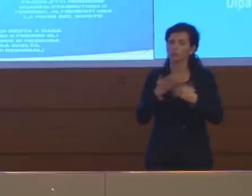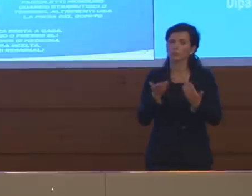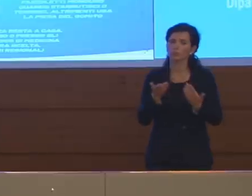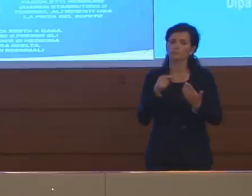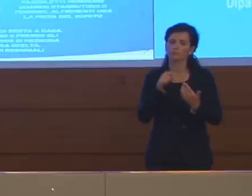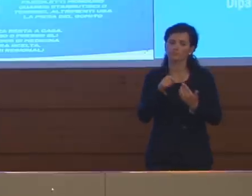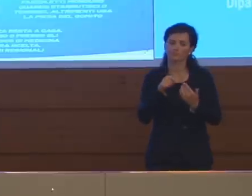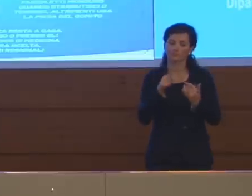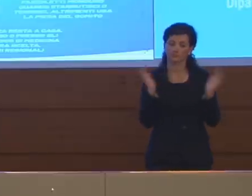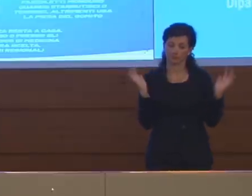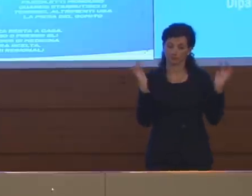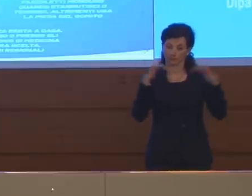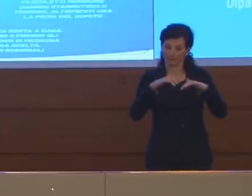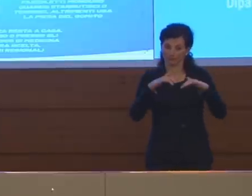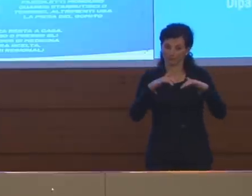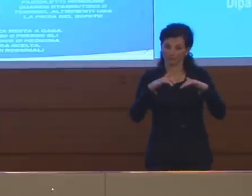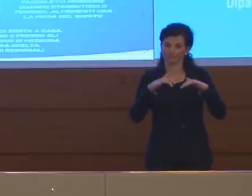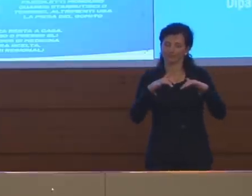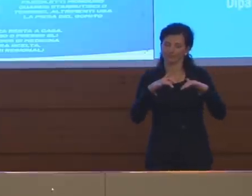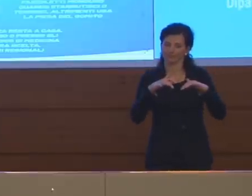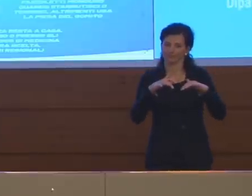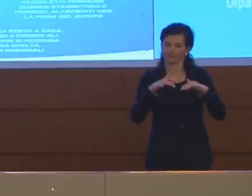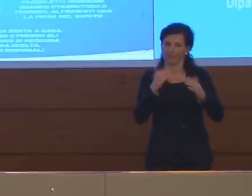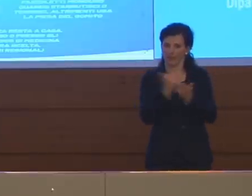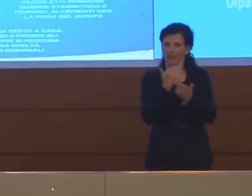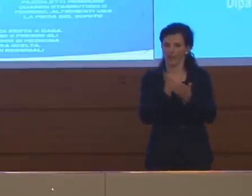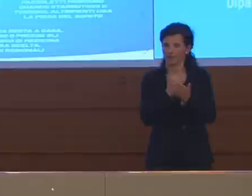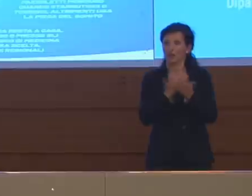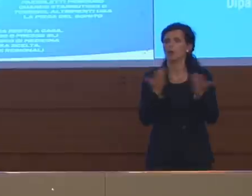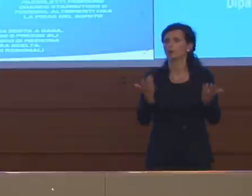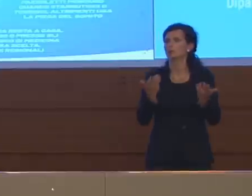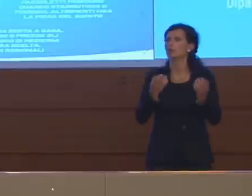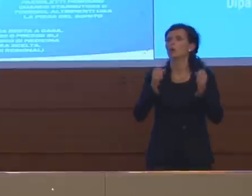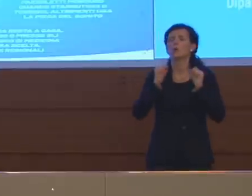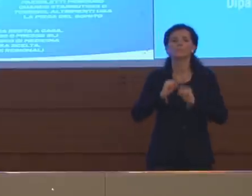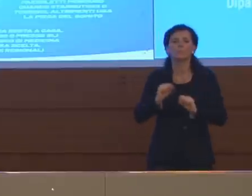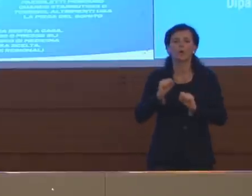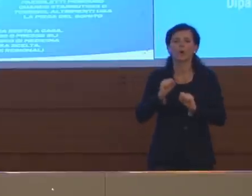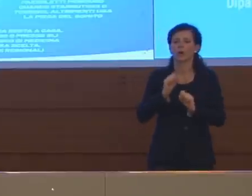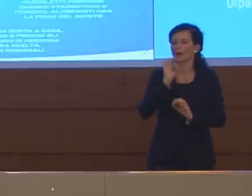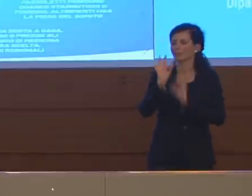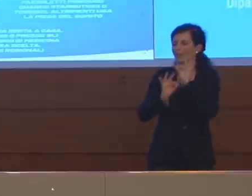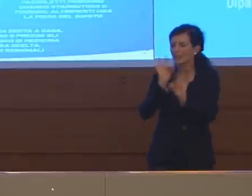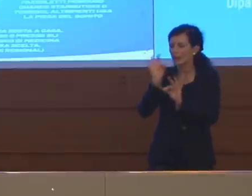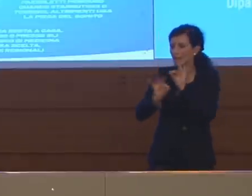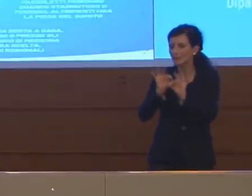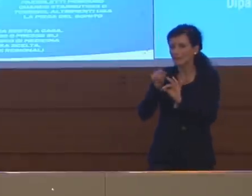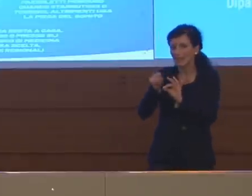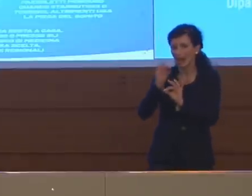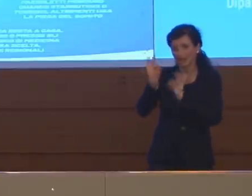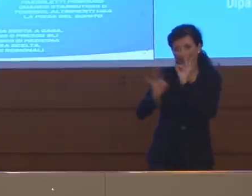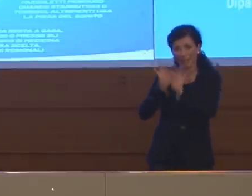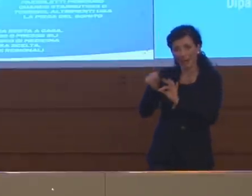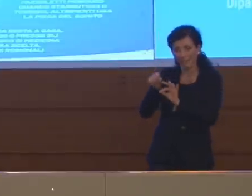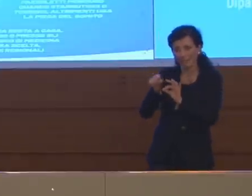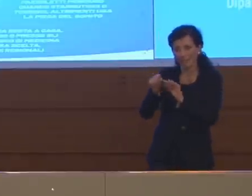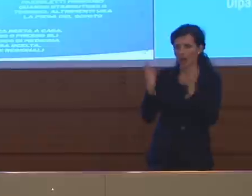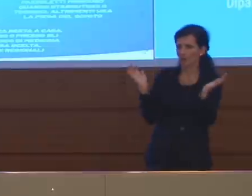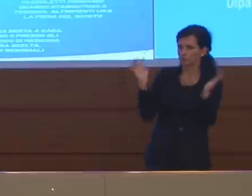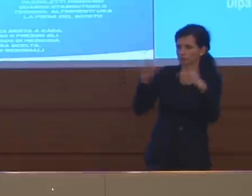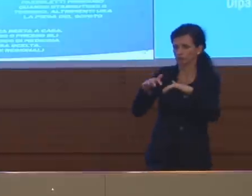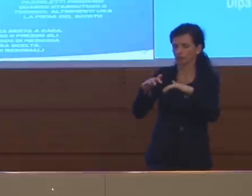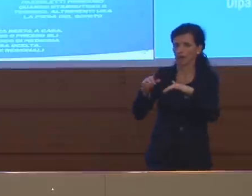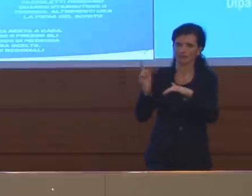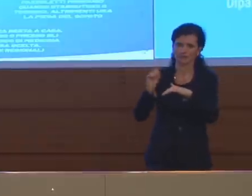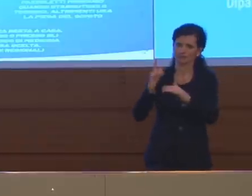aggregazione lo dobbiamo avere, per cui determinati tipi di terapie che magari richiedevano l'aggregazione sono obiettivamente dei tipi di